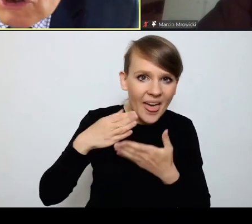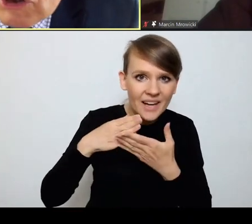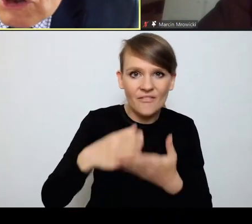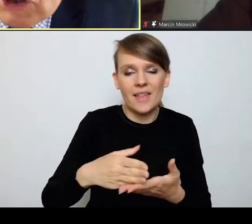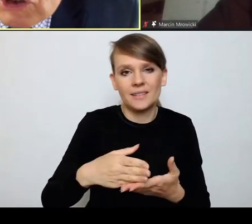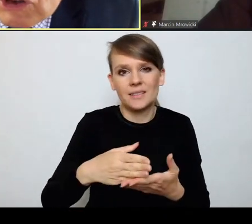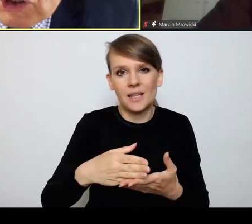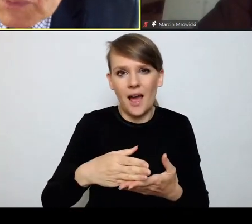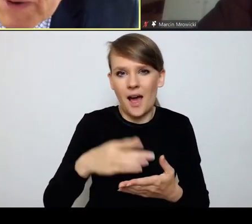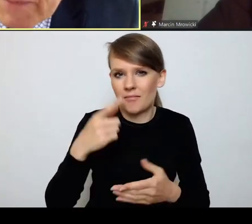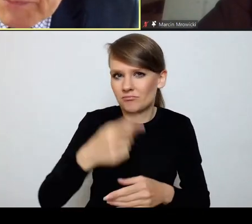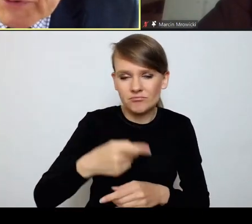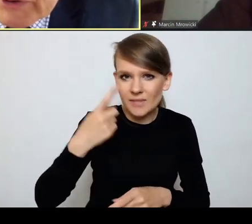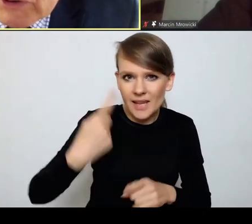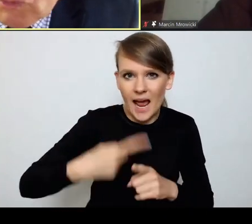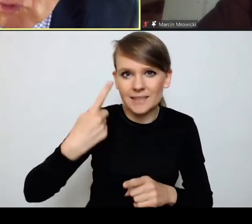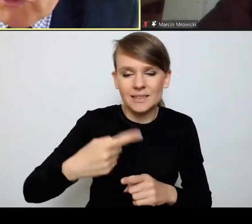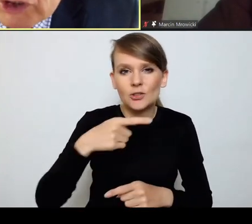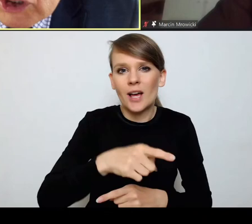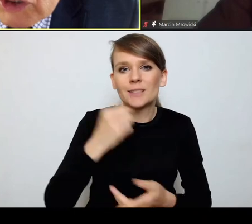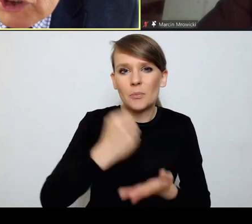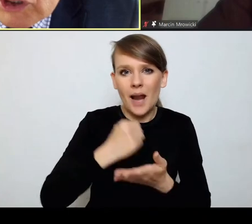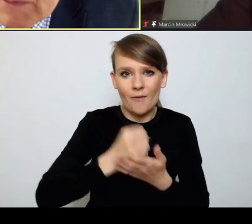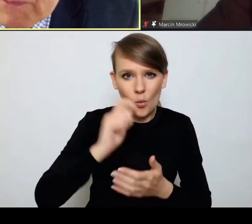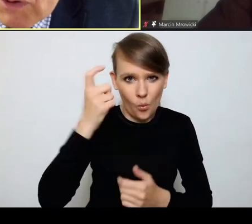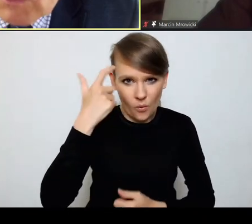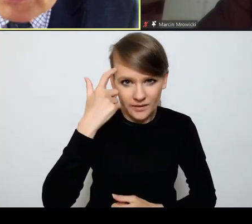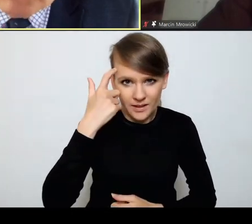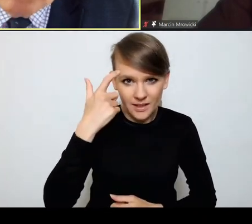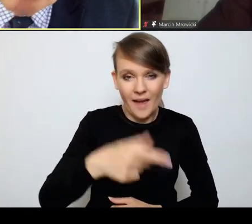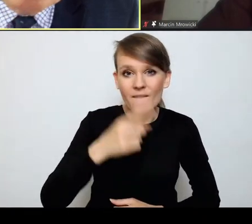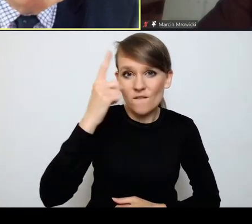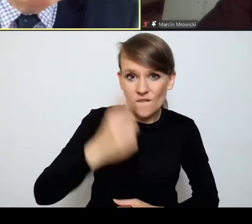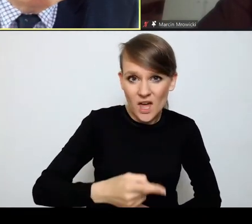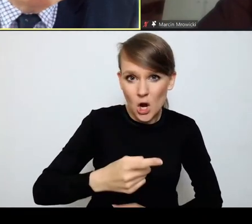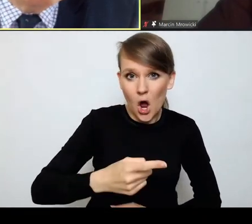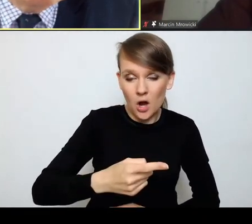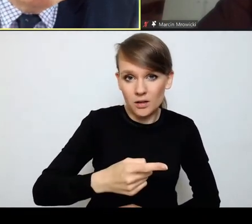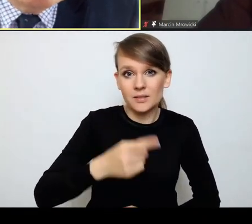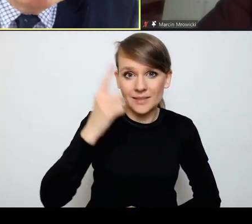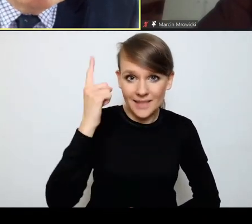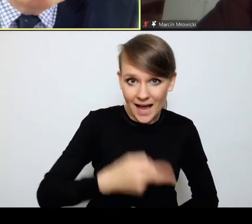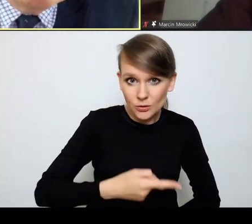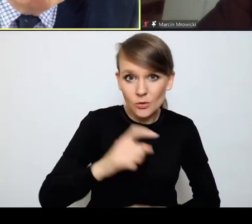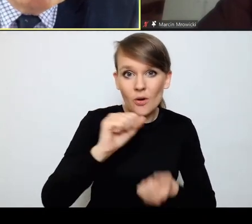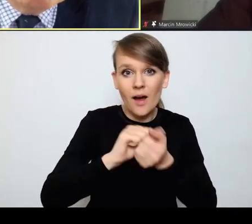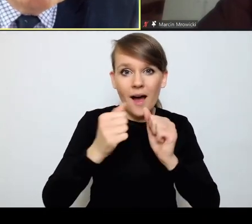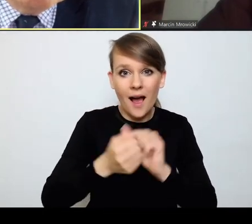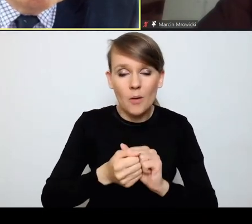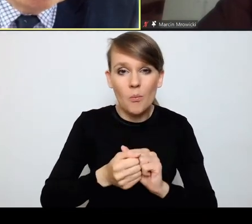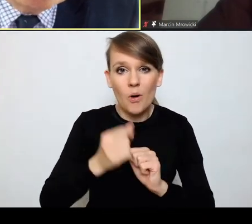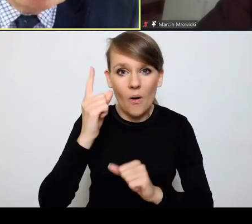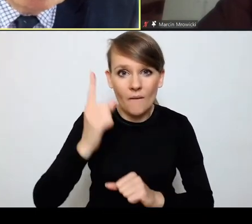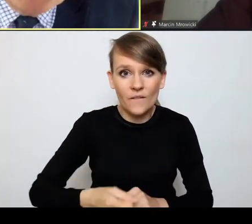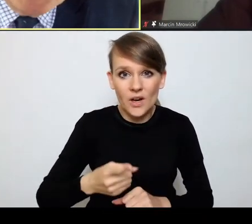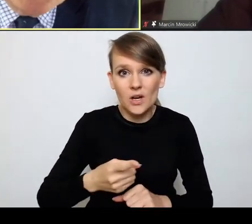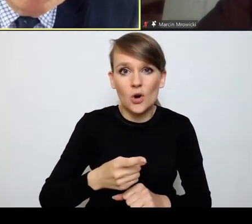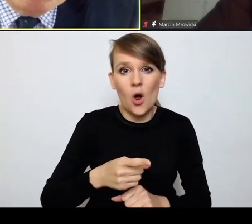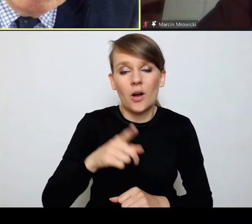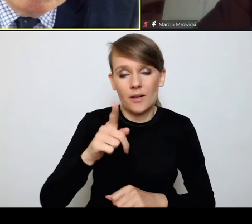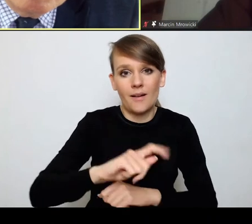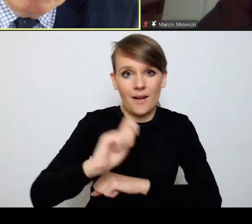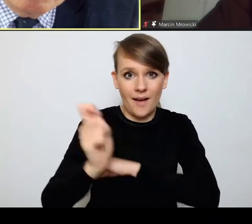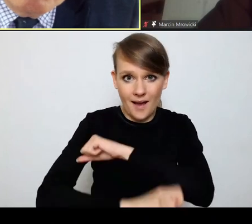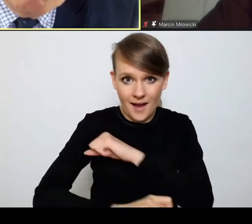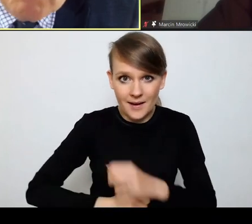dotyczy tych spraw głównych, czyli samych wyroków wskazujących, czy wyroków wymierzających karę.